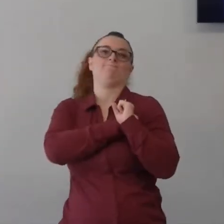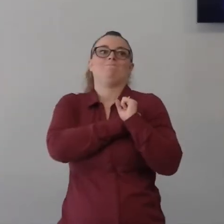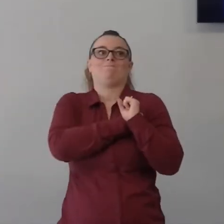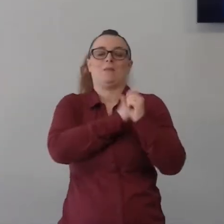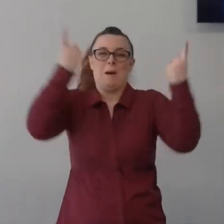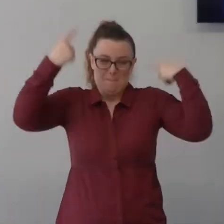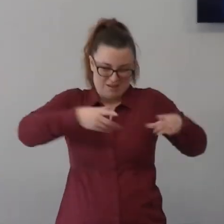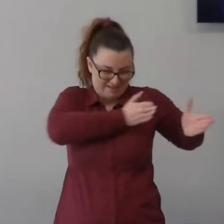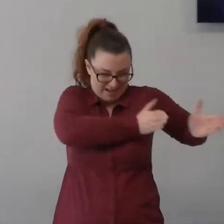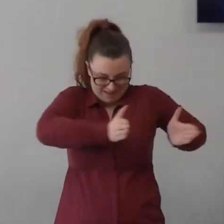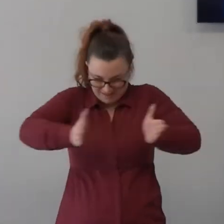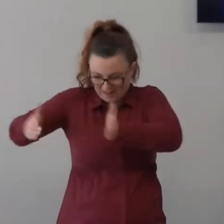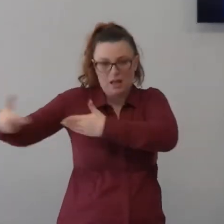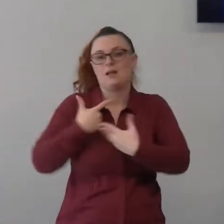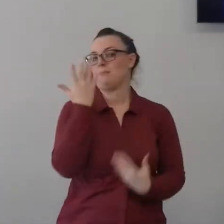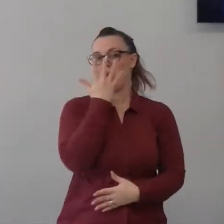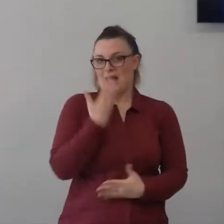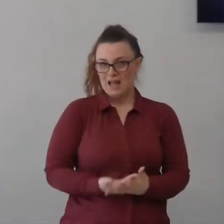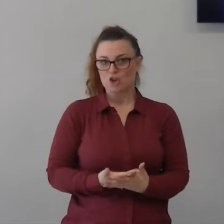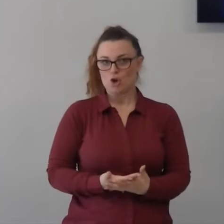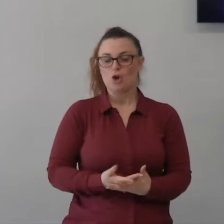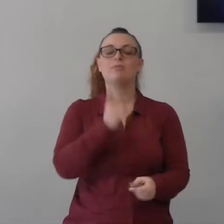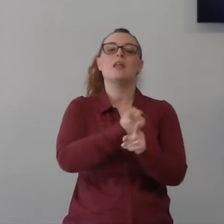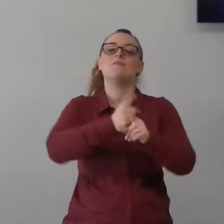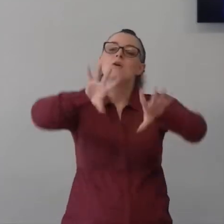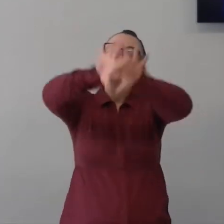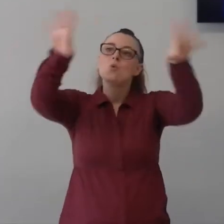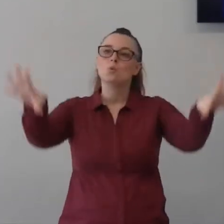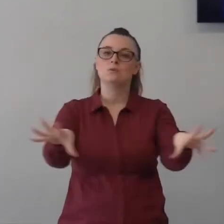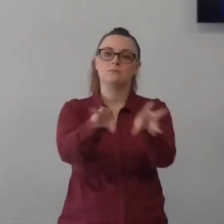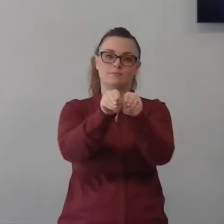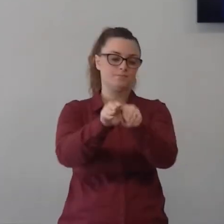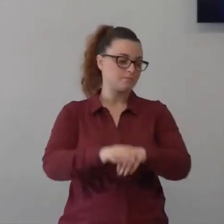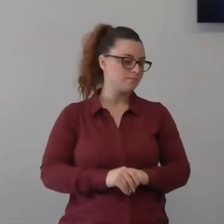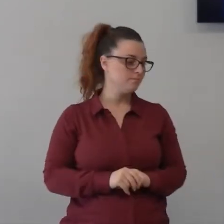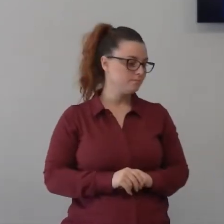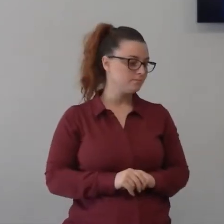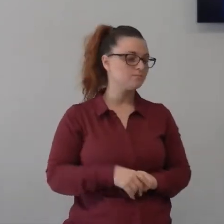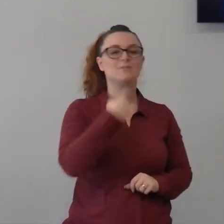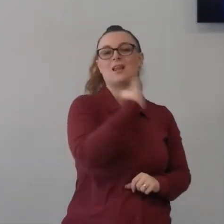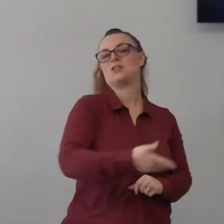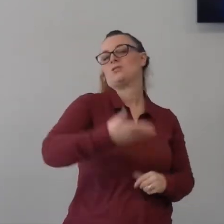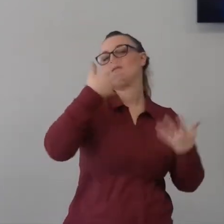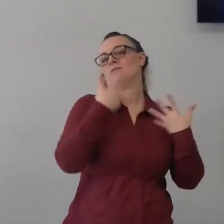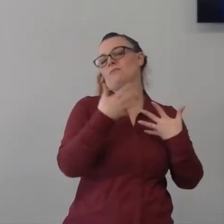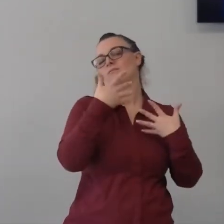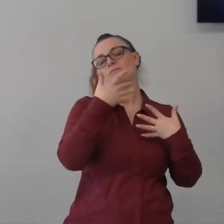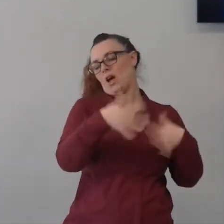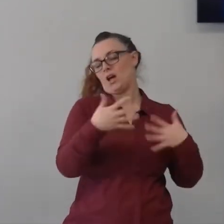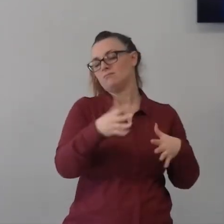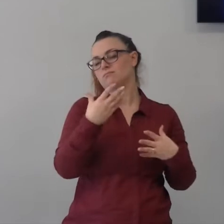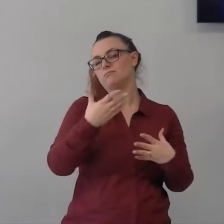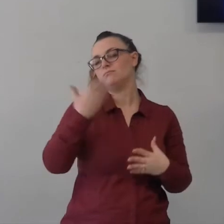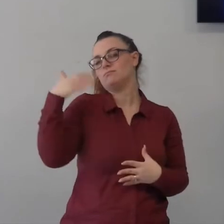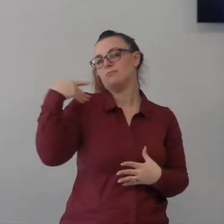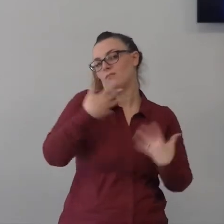più di una volta ho detto che la vita dei credenti di un credente non è è